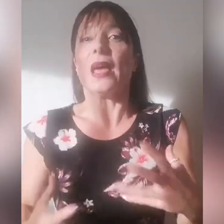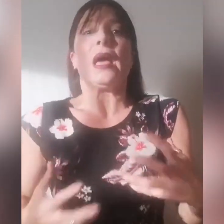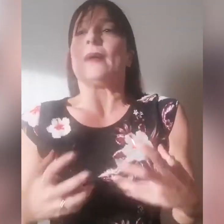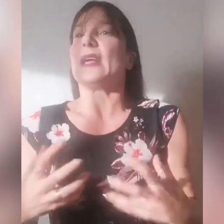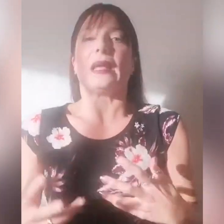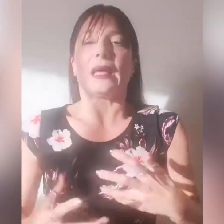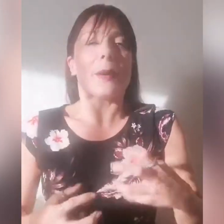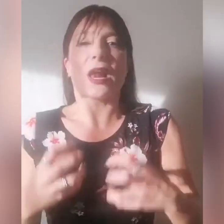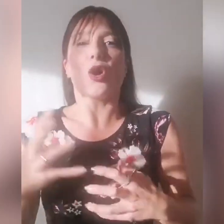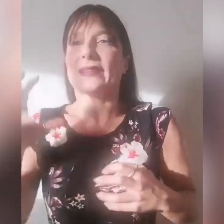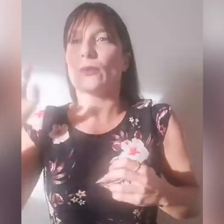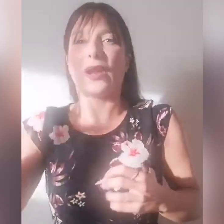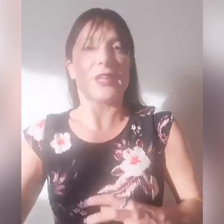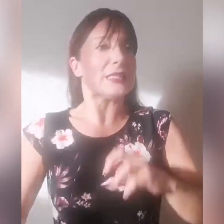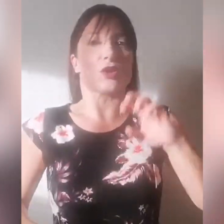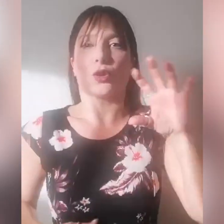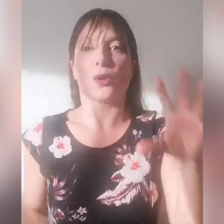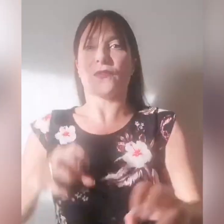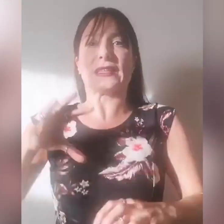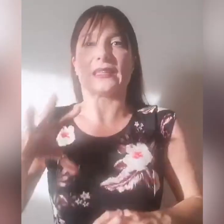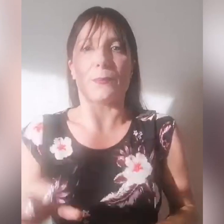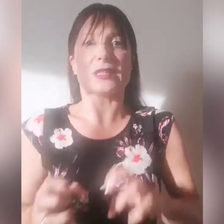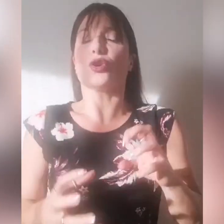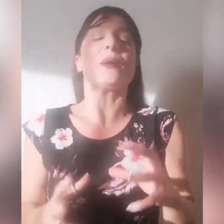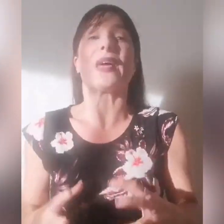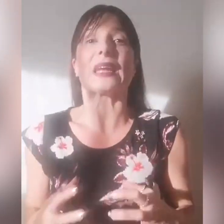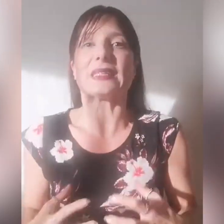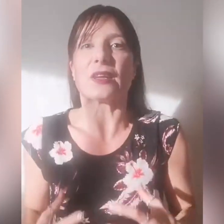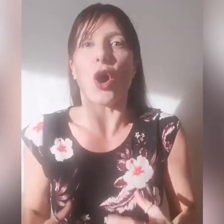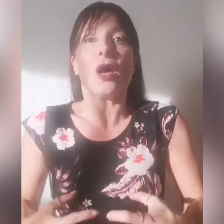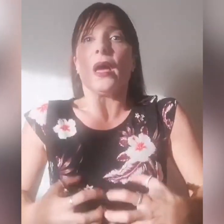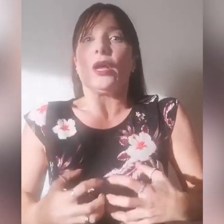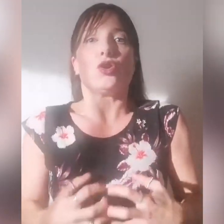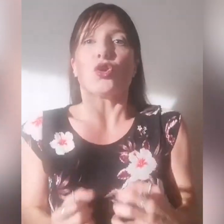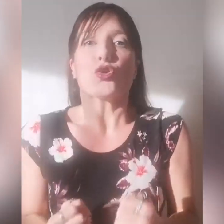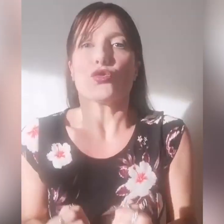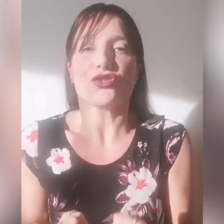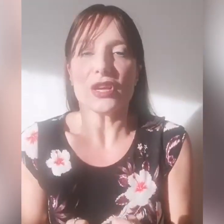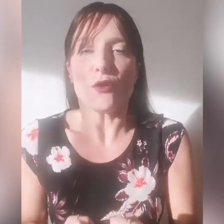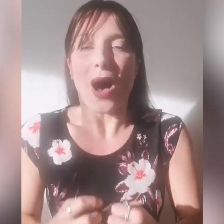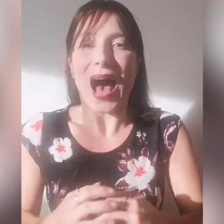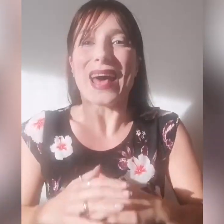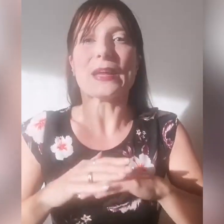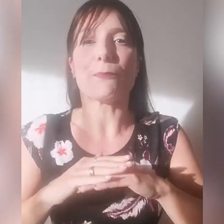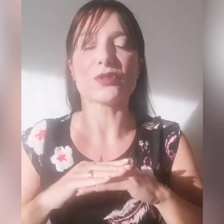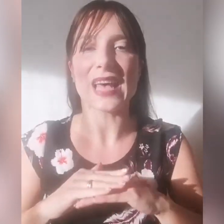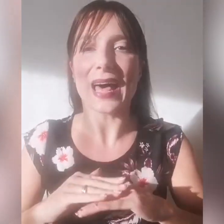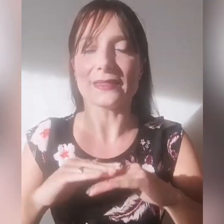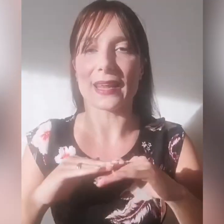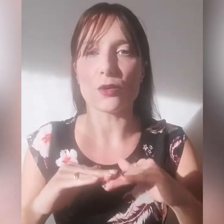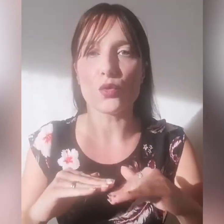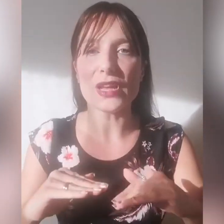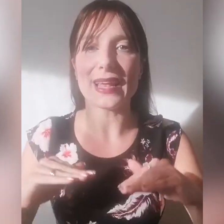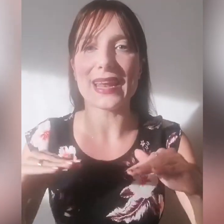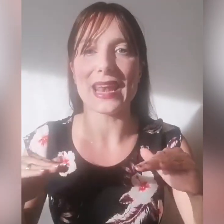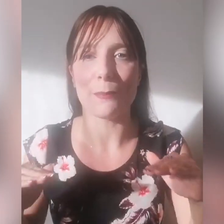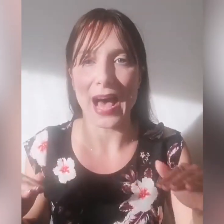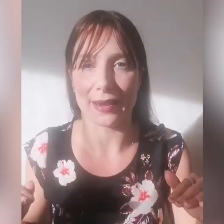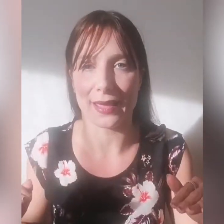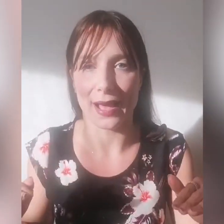la parola di quel ministro, di quel profeta, del pastore, perché se no non riuscivo a riposare tranquilla nella barca,